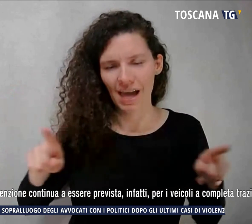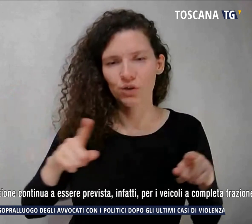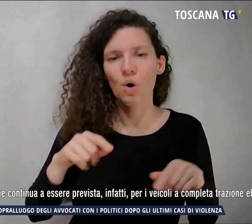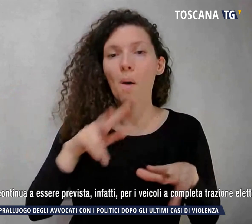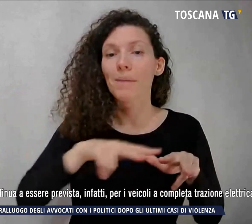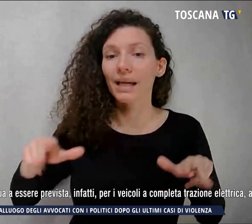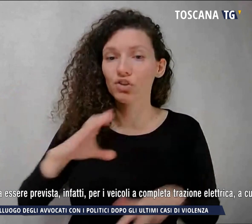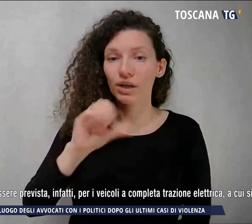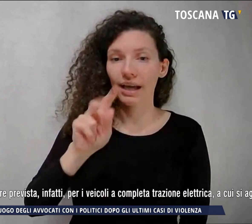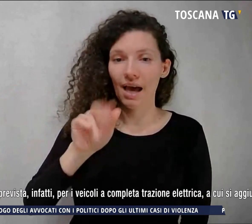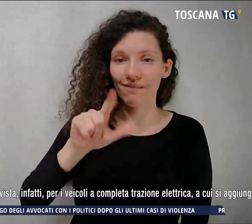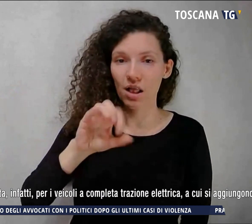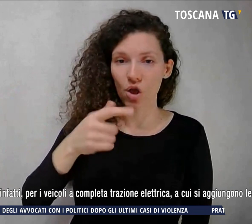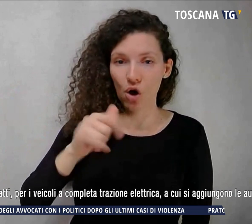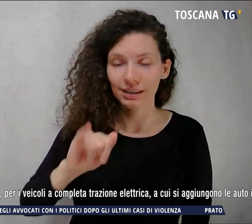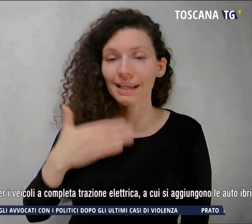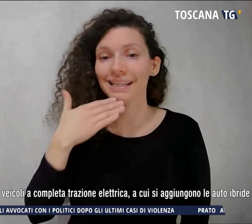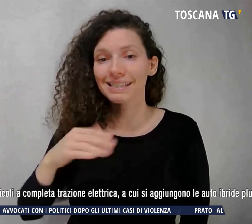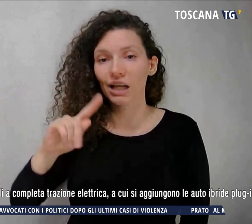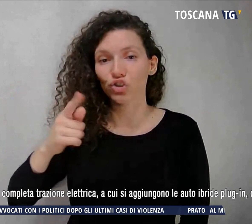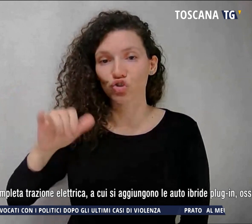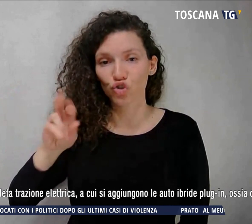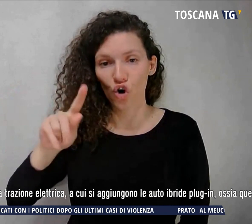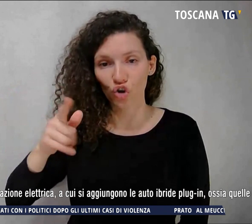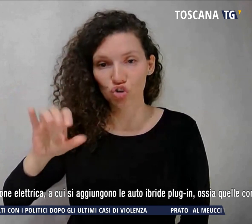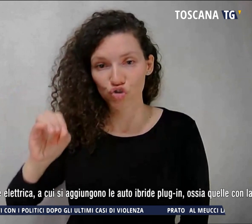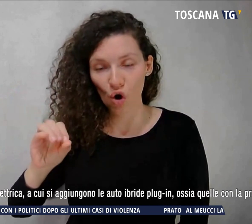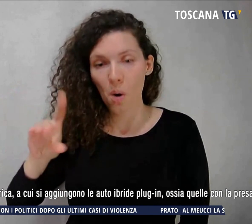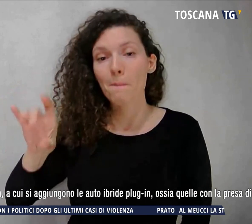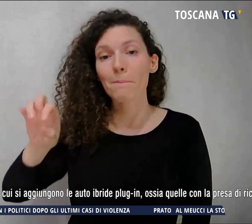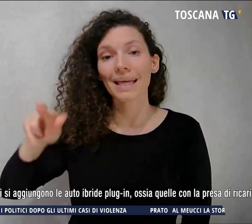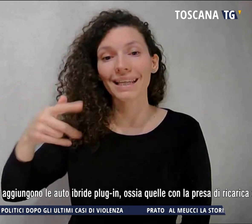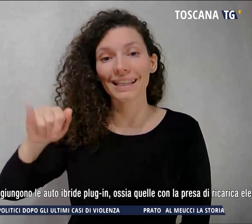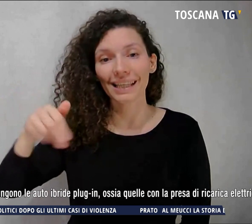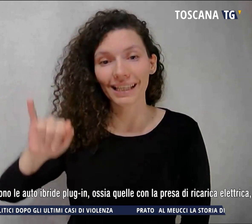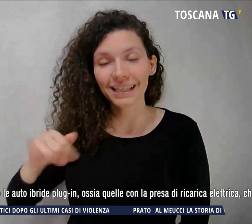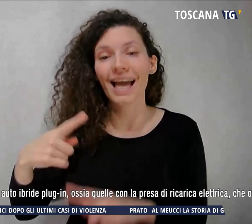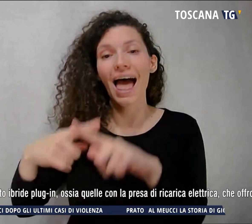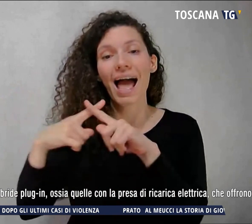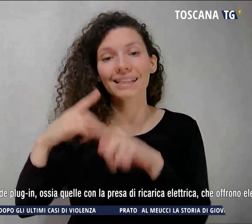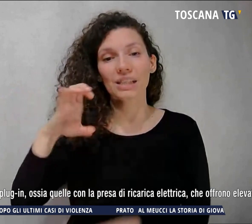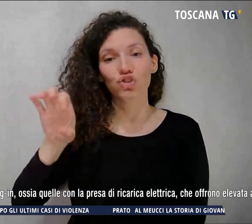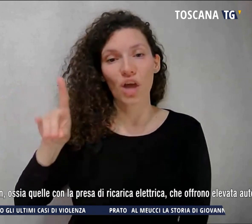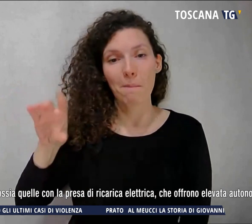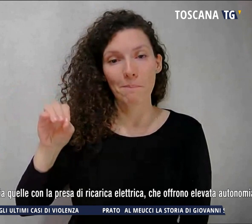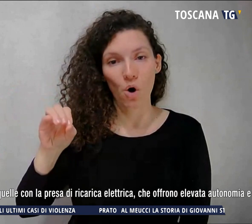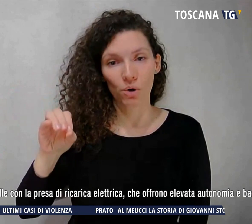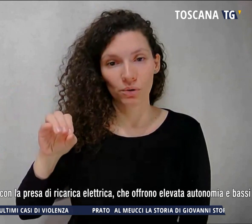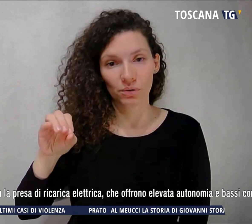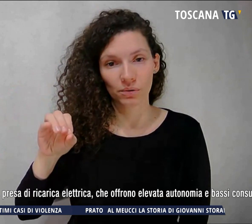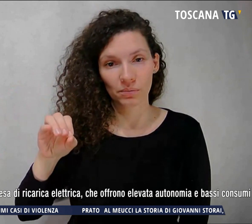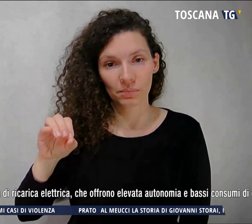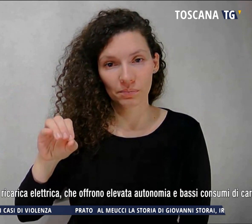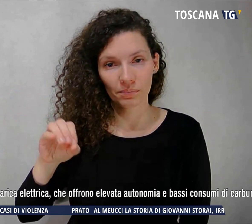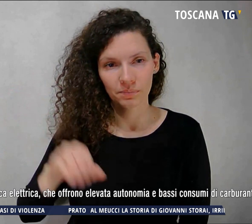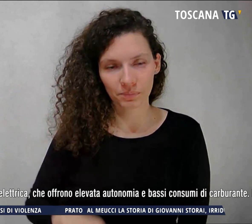Giorgio, Pertini e Ex Ceppo. Per quanto riguarda la sosta negli